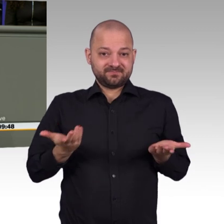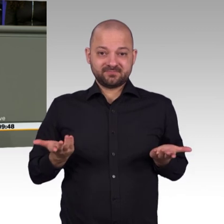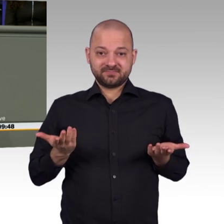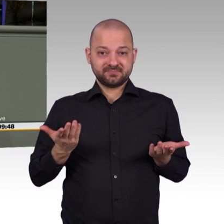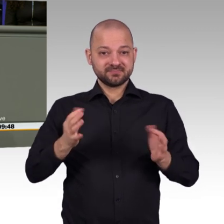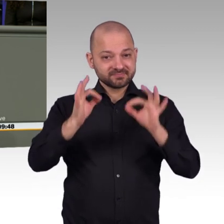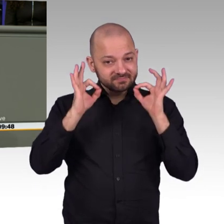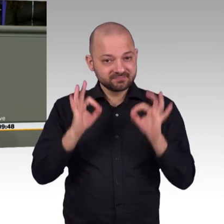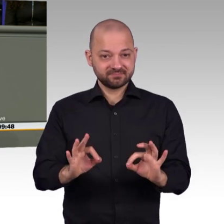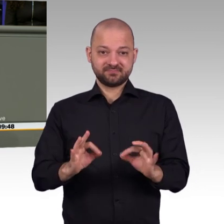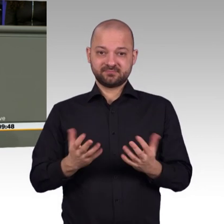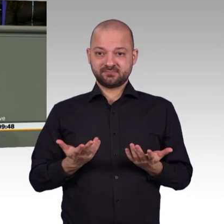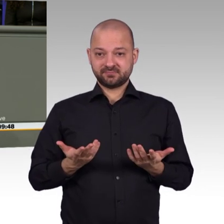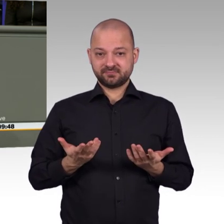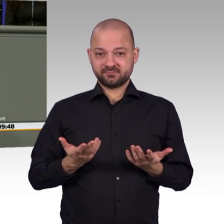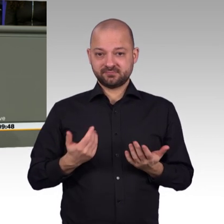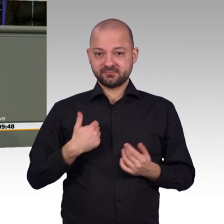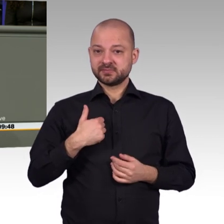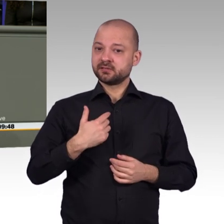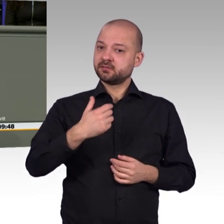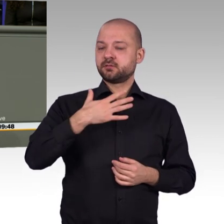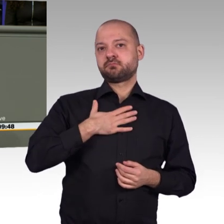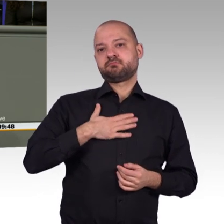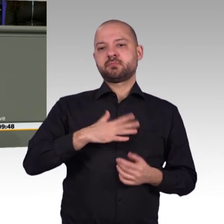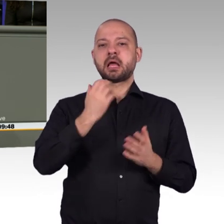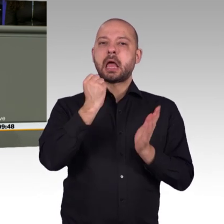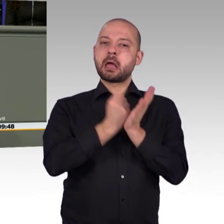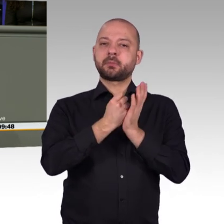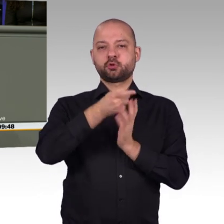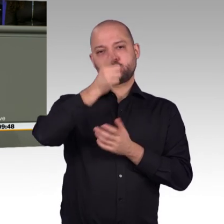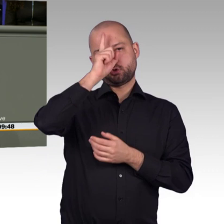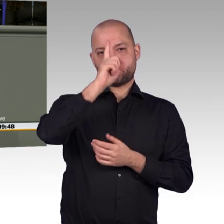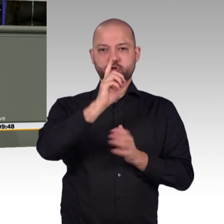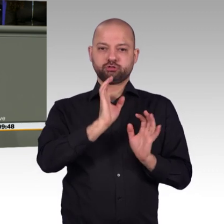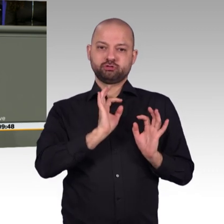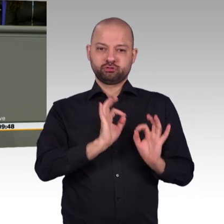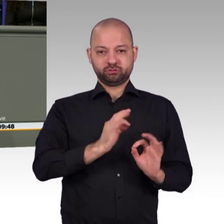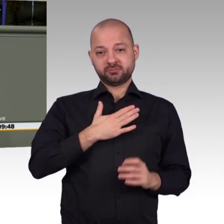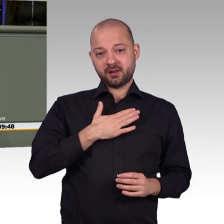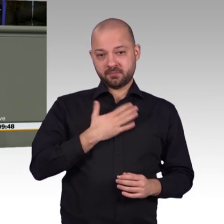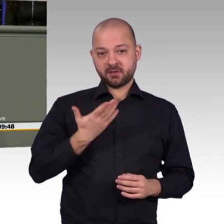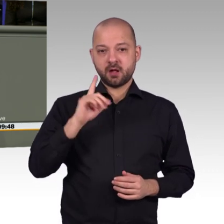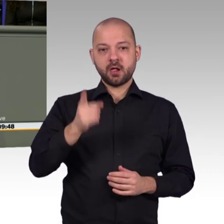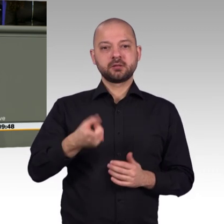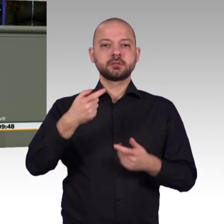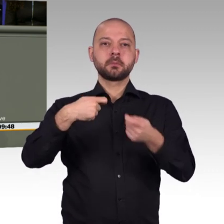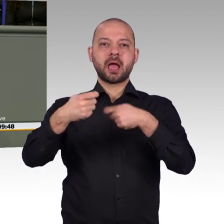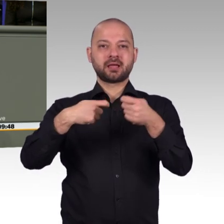zugeben, dass sie noch nicht weiß, was auf uns alle zukommt. Was Deutschland braucht, ist ein umfassender digitaler